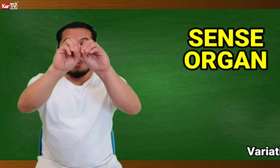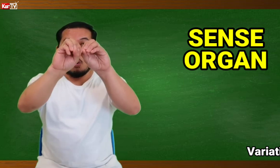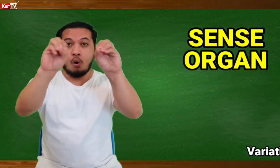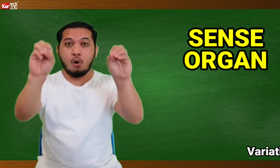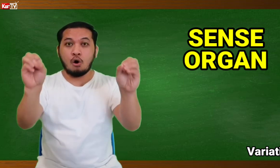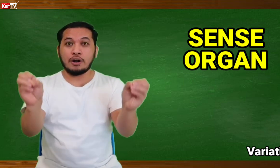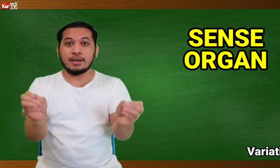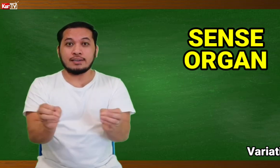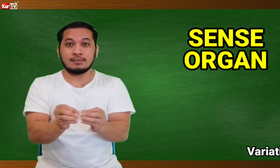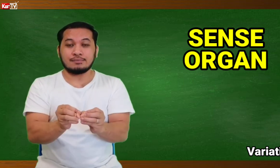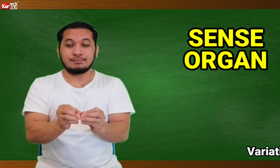ORGAN.